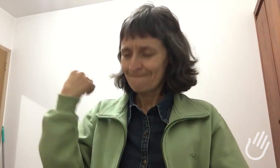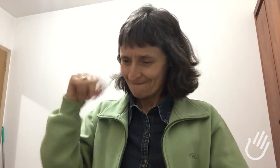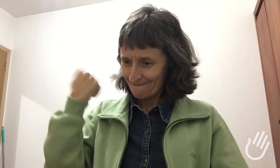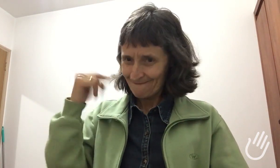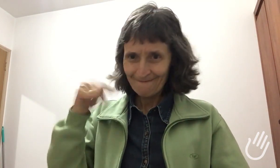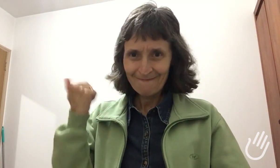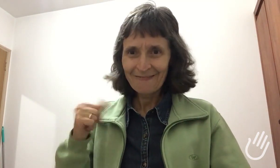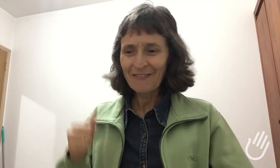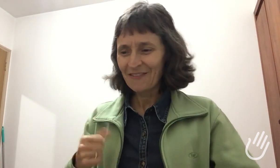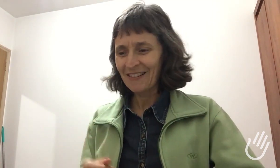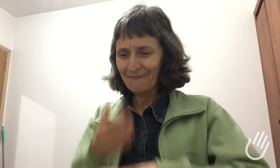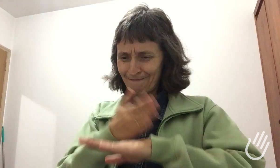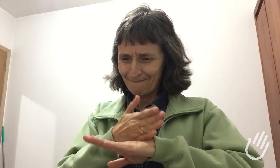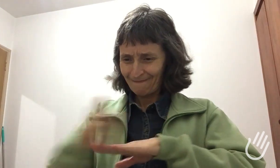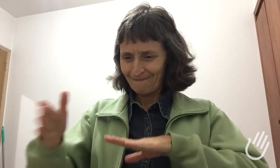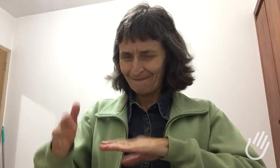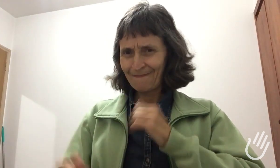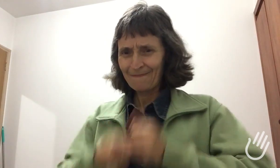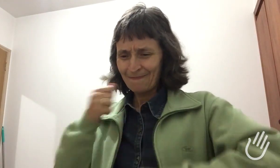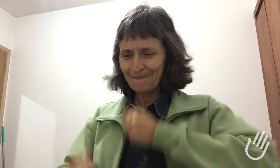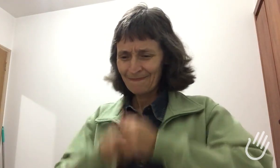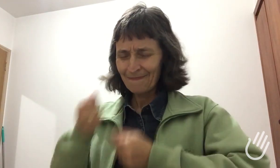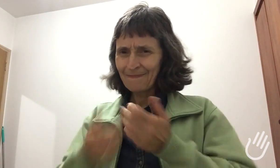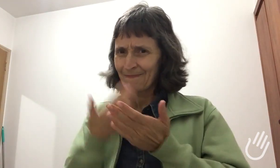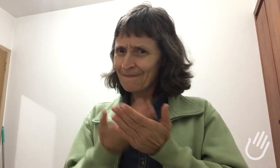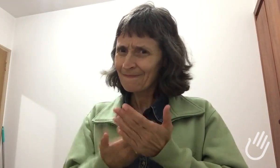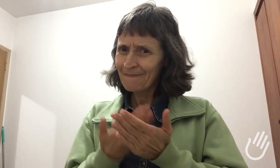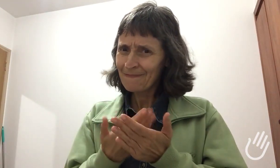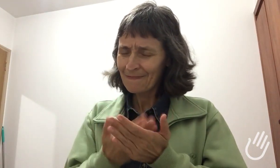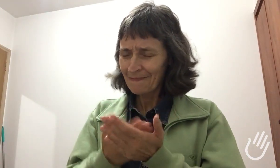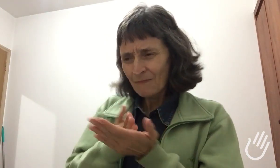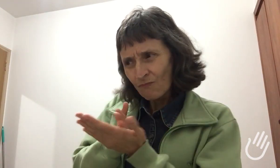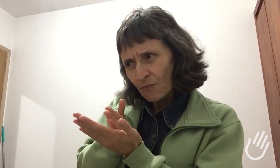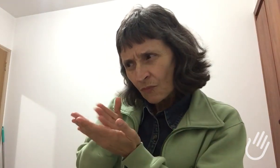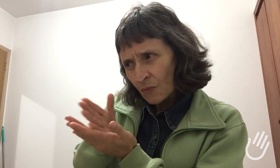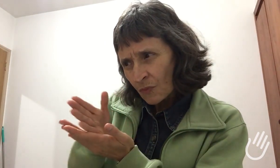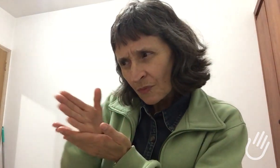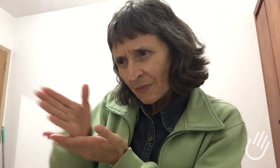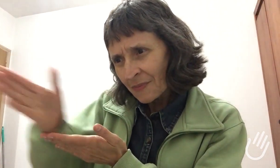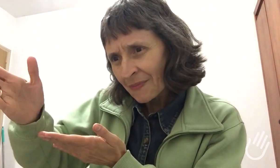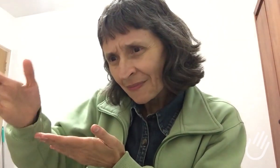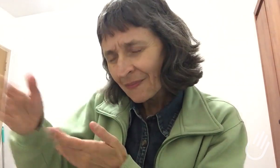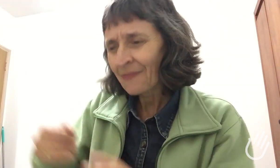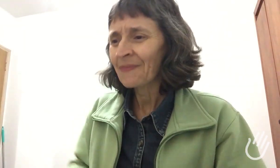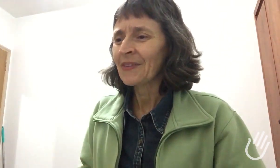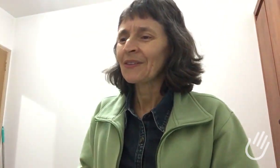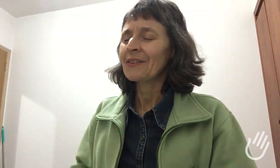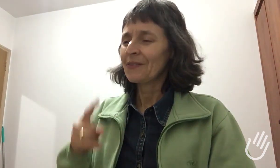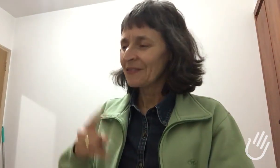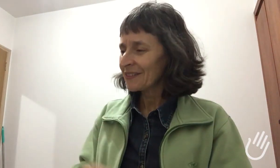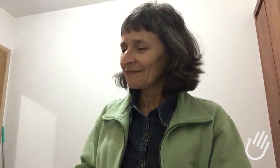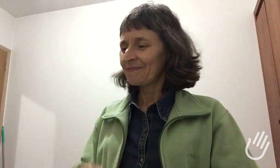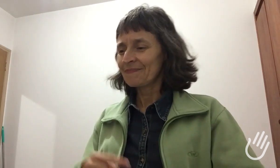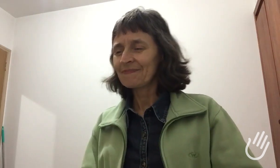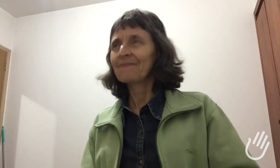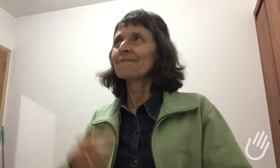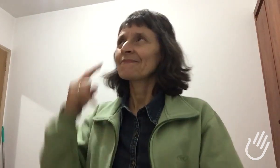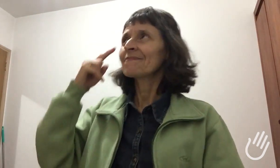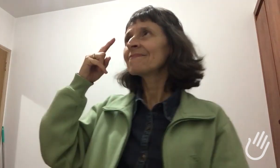Barreto. E então, eles falaram de Fluência em Libras em 10 semanas. E eu pensei, é,